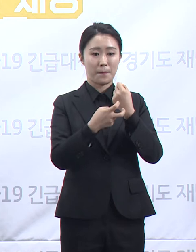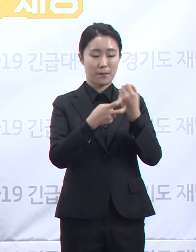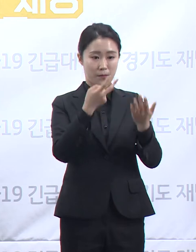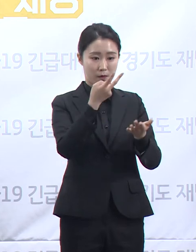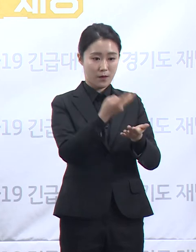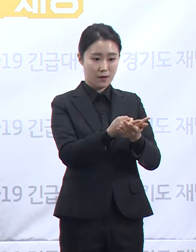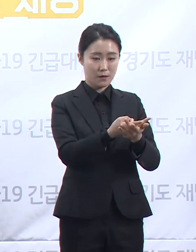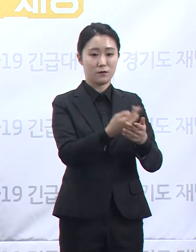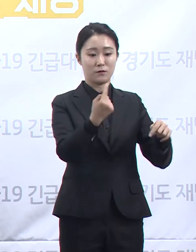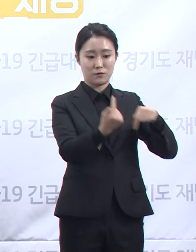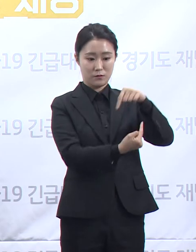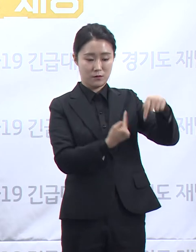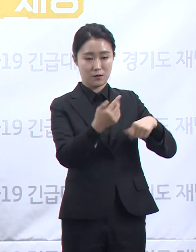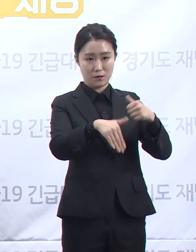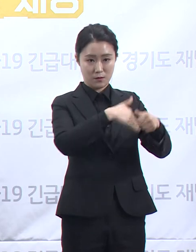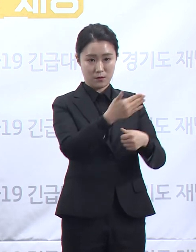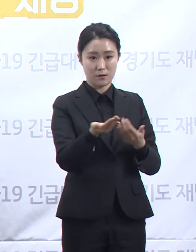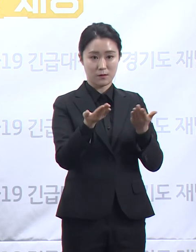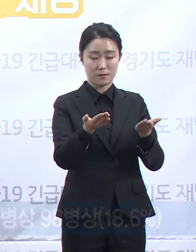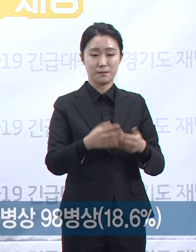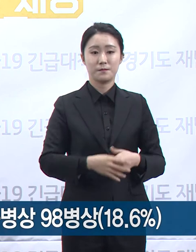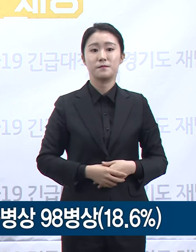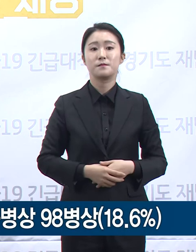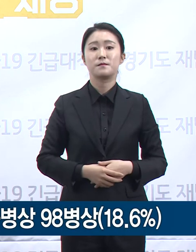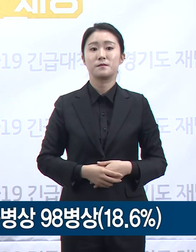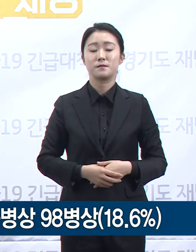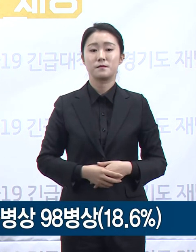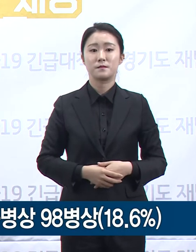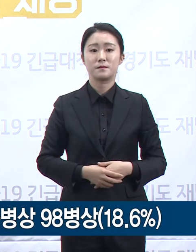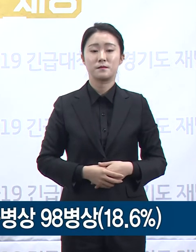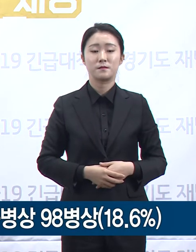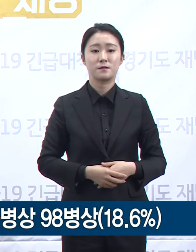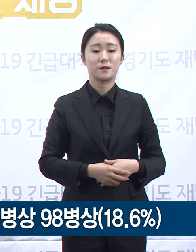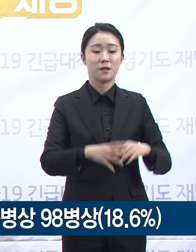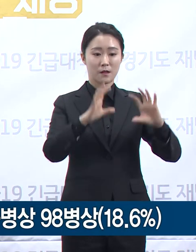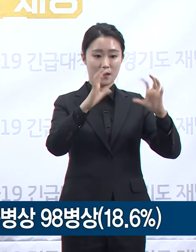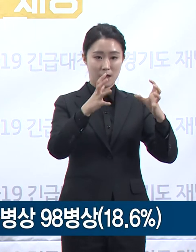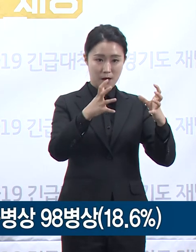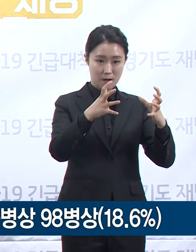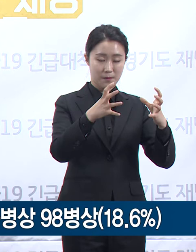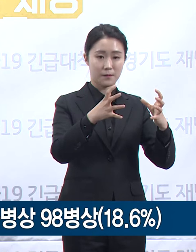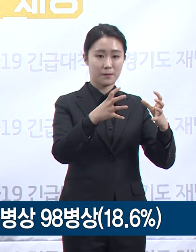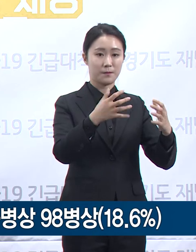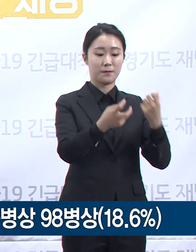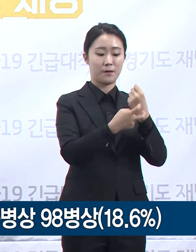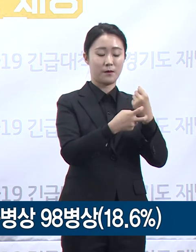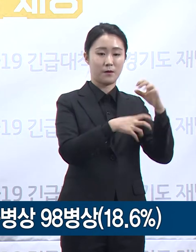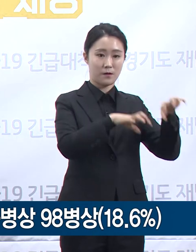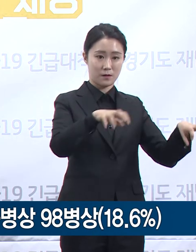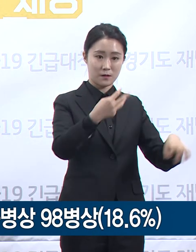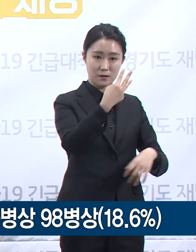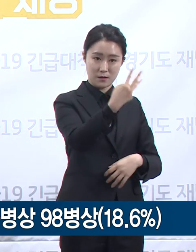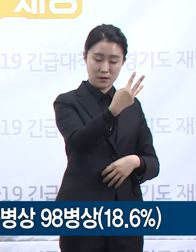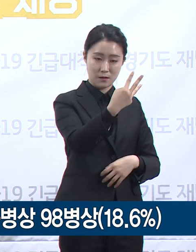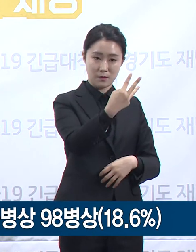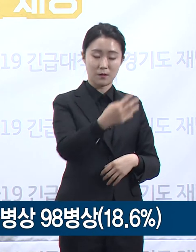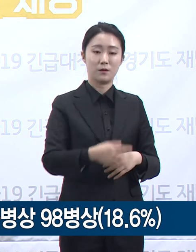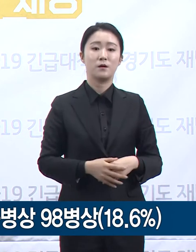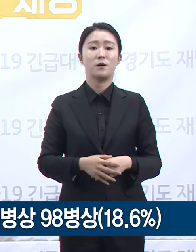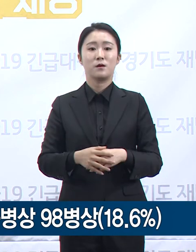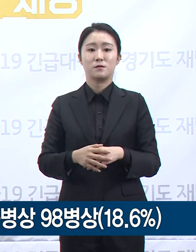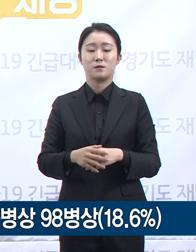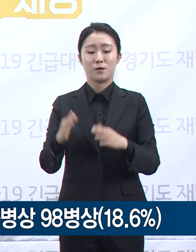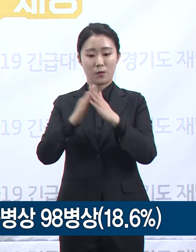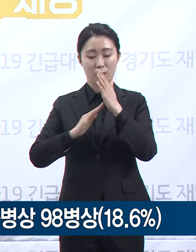5월 20일 0시 기준 경기도는 국가지정입원치료병상 운영병원 3곳, 공공의료기관 5곳 및